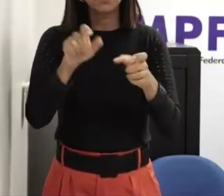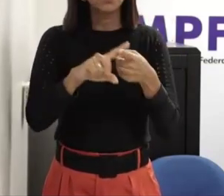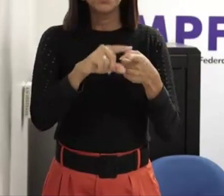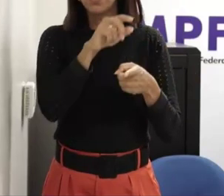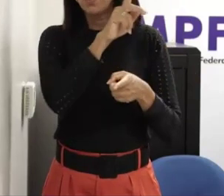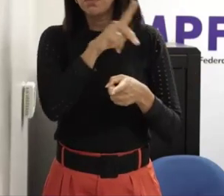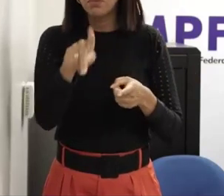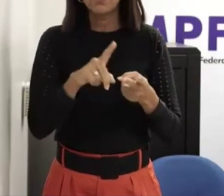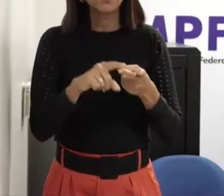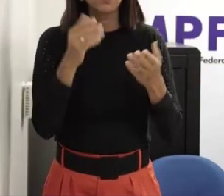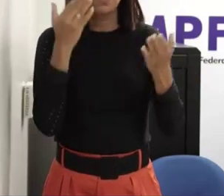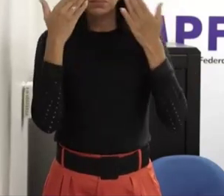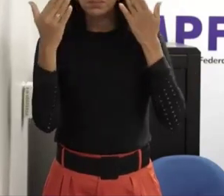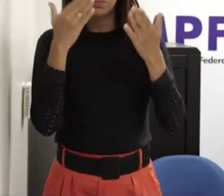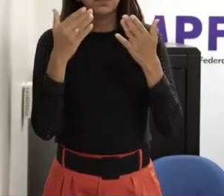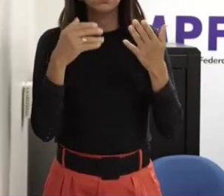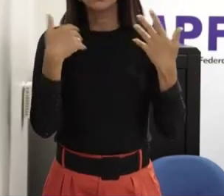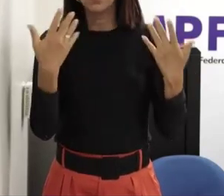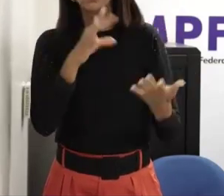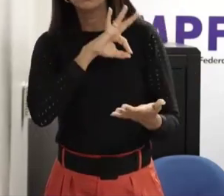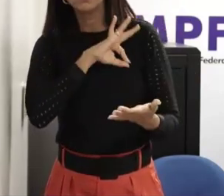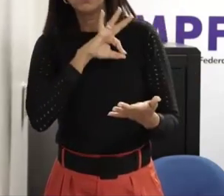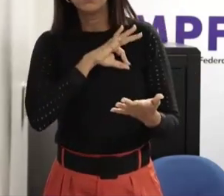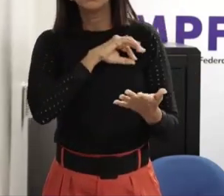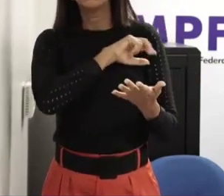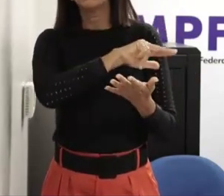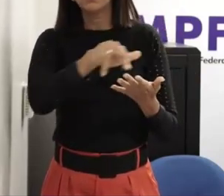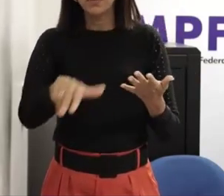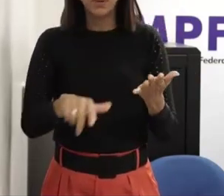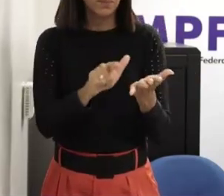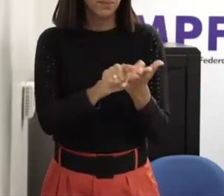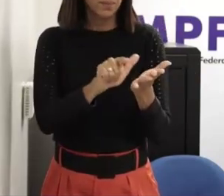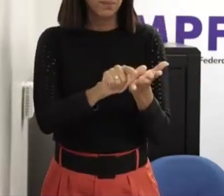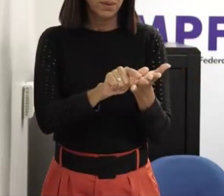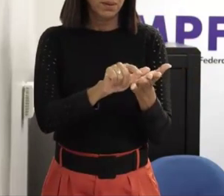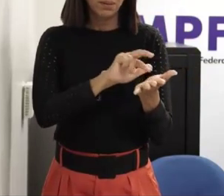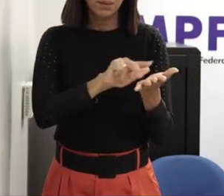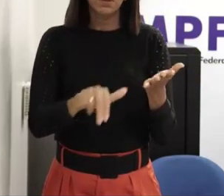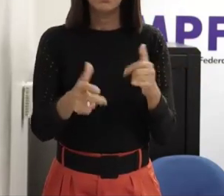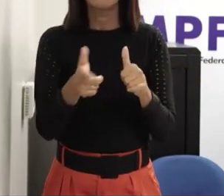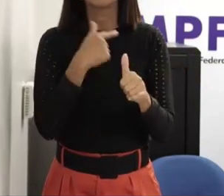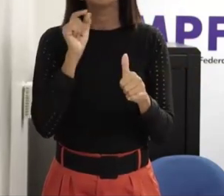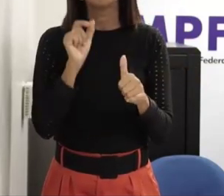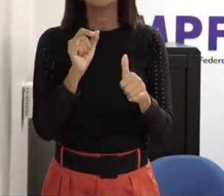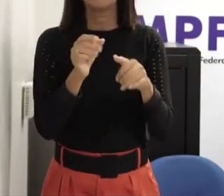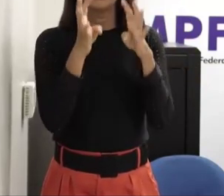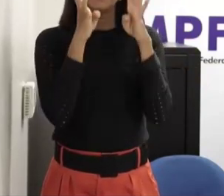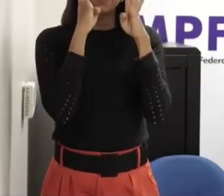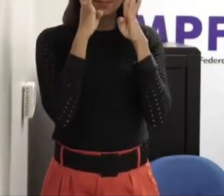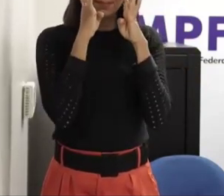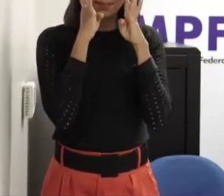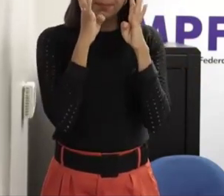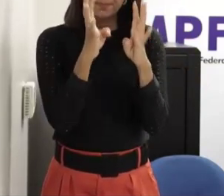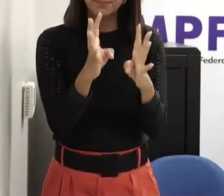agente de segurança e tudo mais uma das coisas mais importantes é escutar antes de qualquer